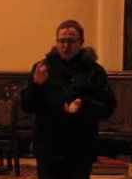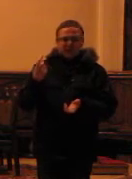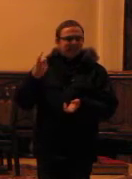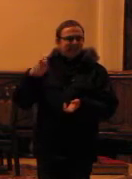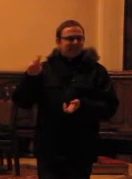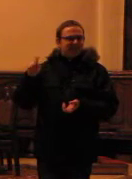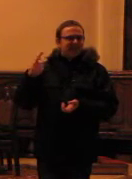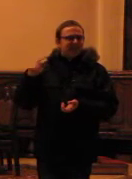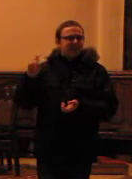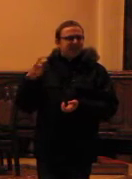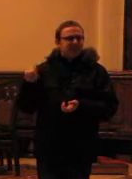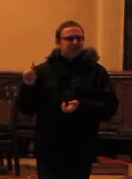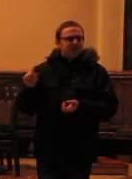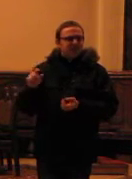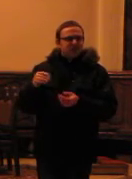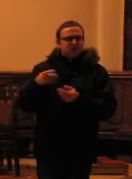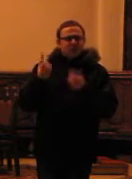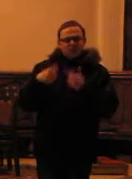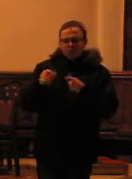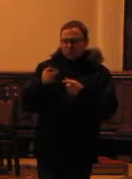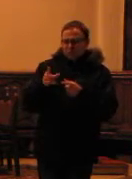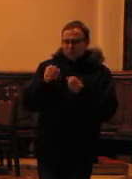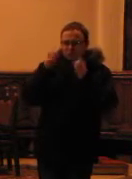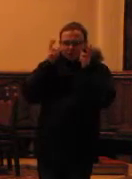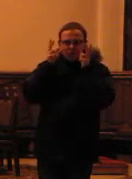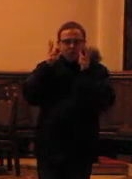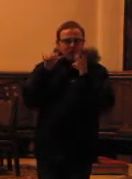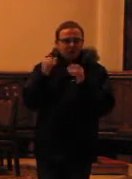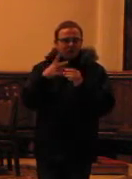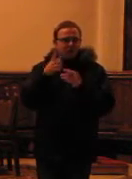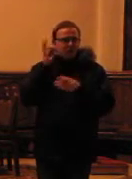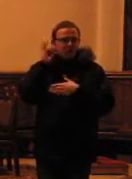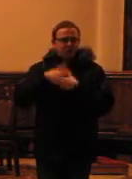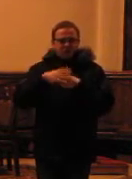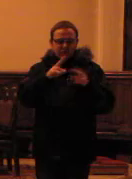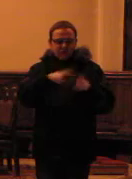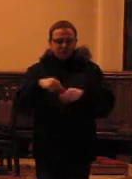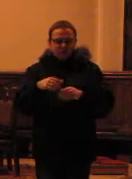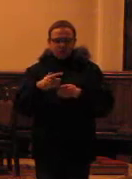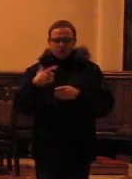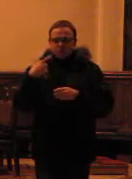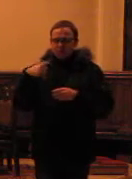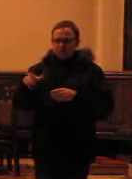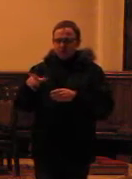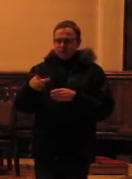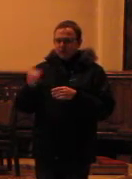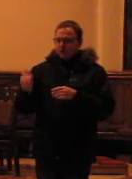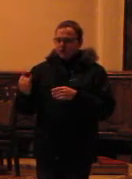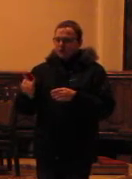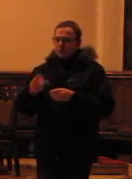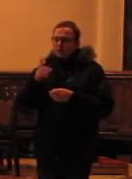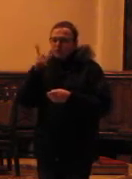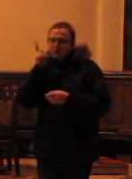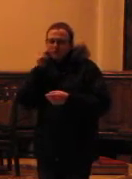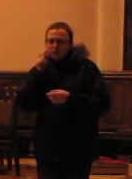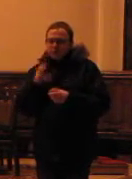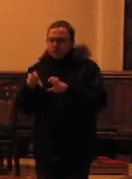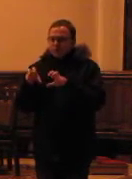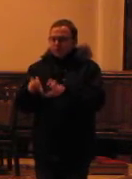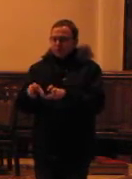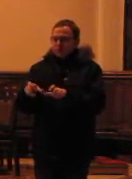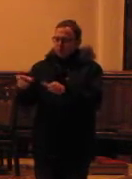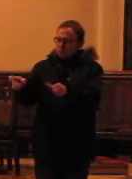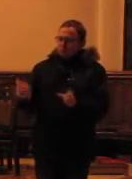prostu zupełnie mnie zaskoczyło, jak żona, tylko tylko wróciła, dzieciaki możecie się spać, posadziły, pożytę, mówię,